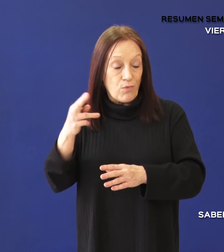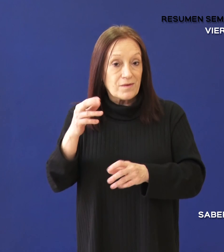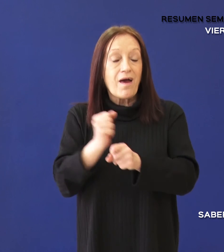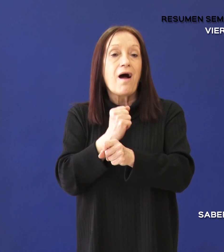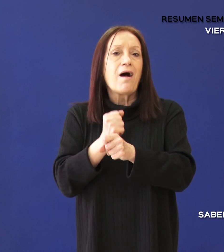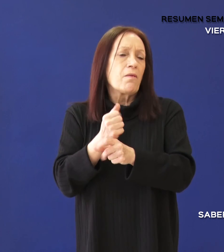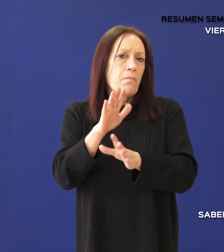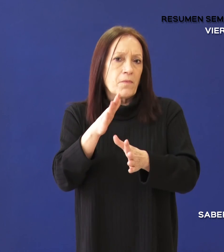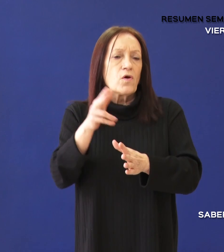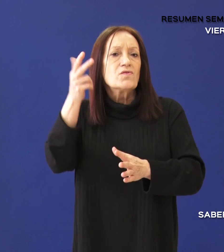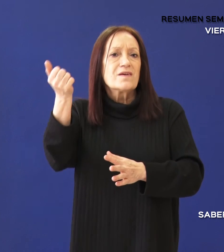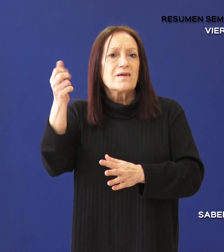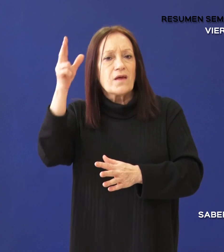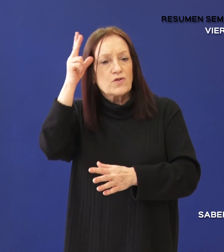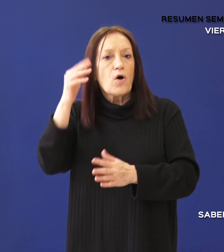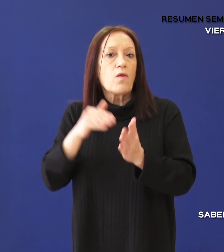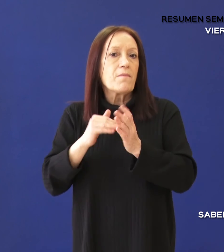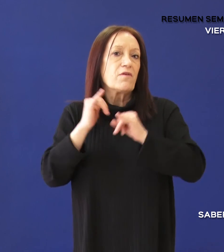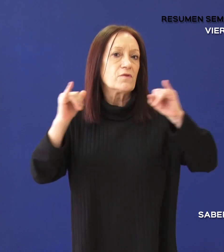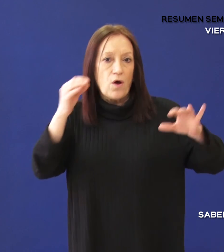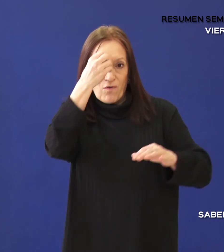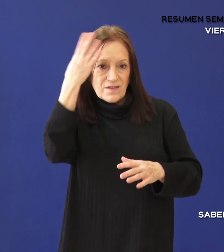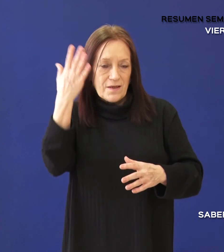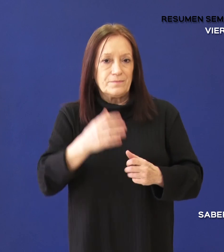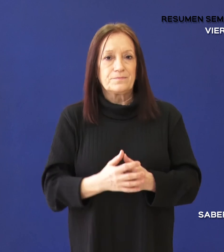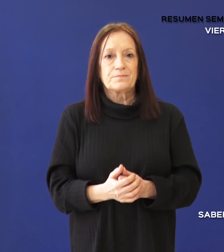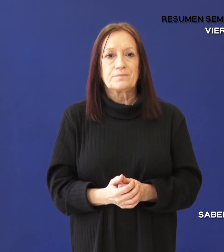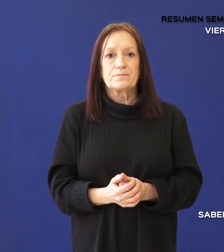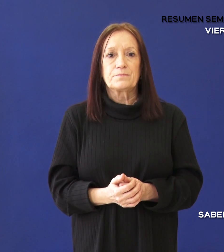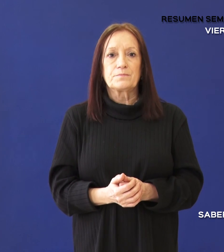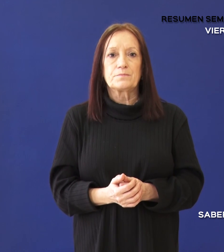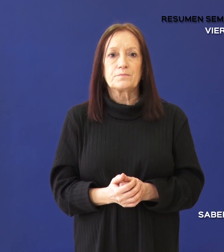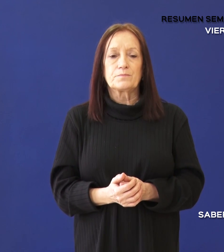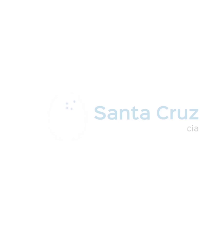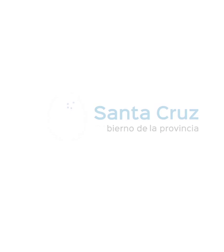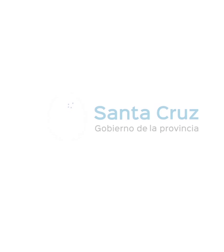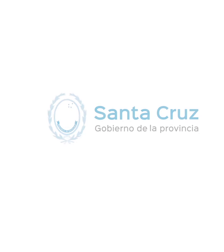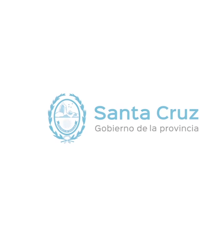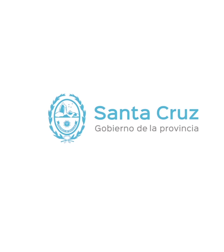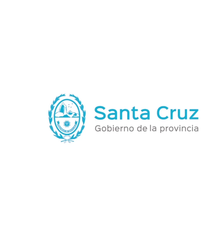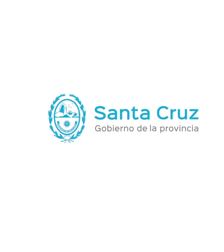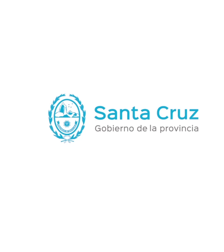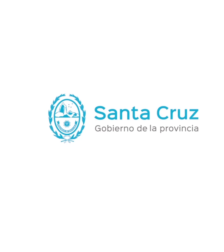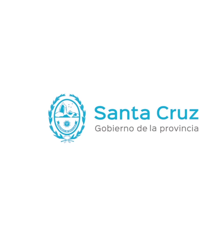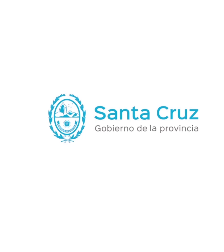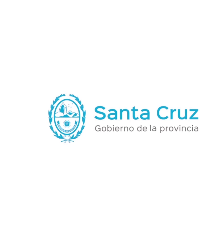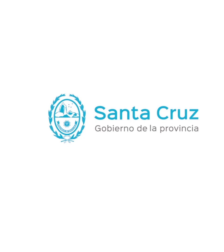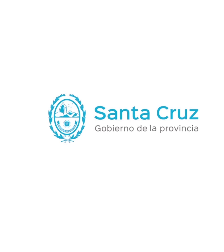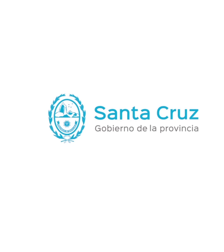68 años en base a registro CISA. Resumen semanal de noticias. Semana del 2